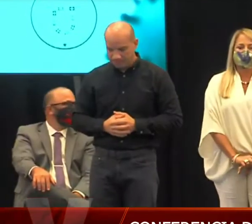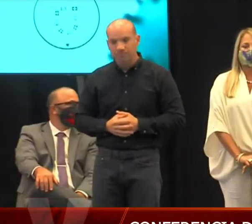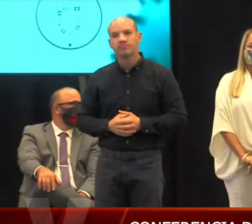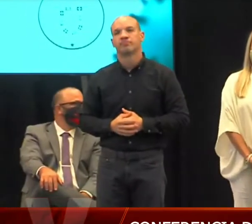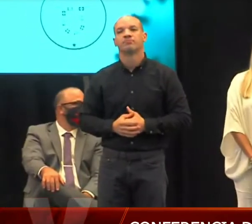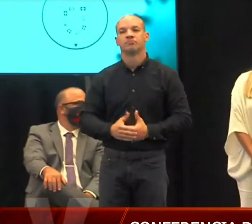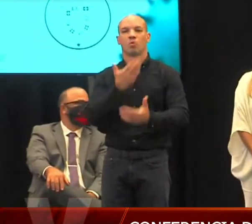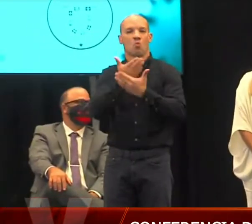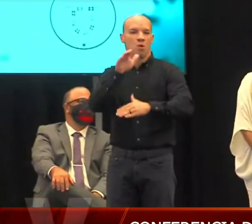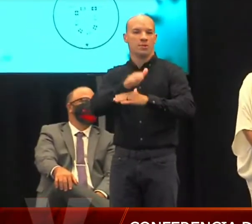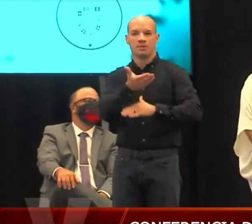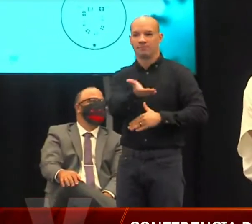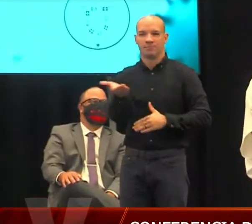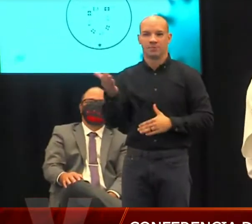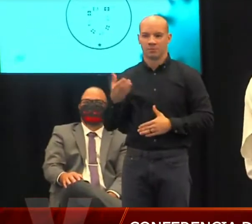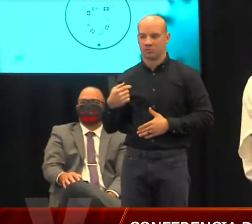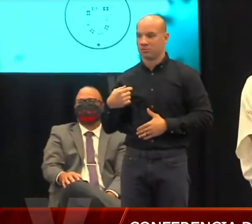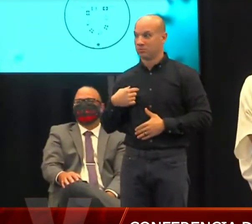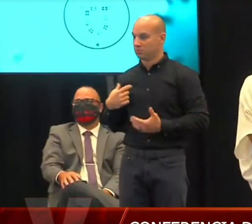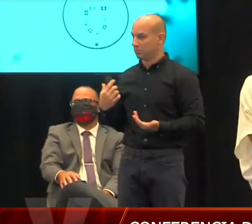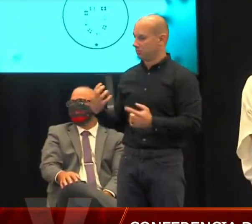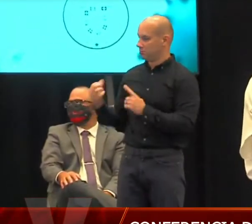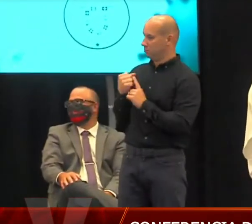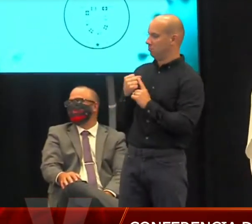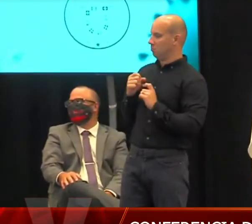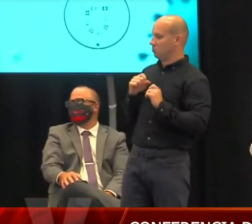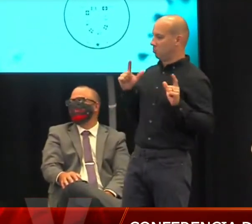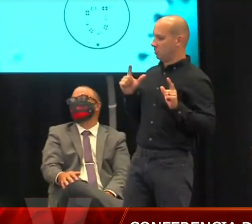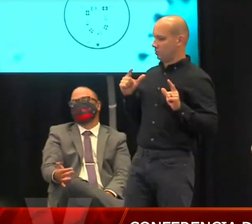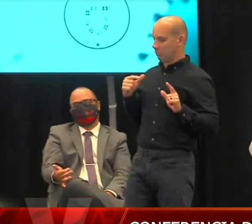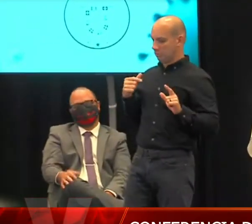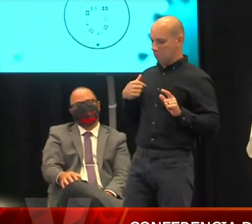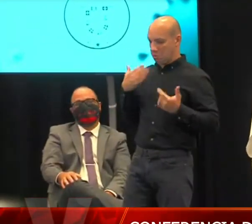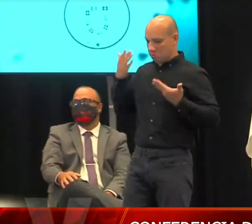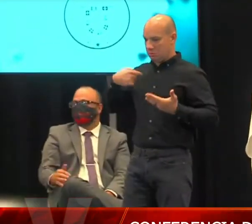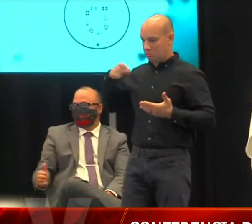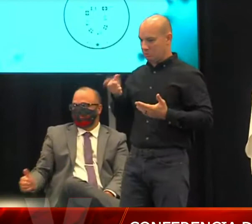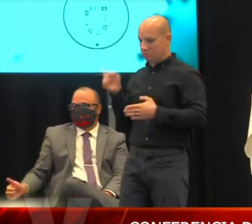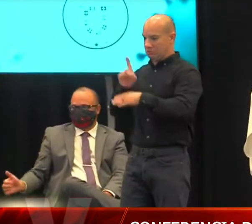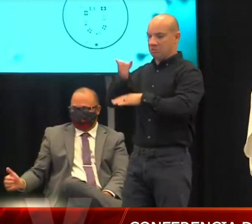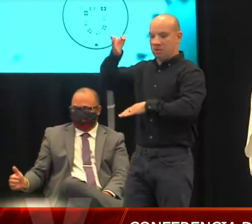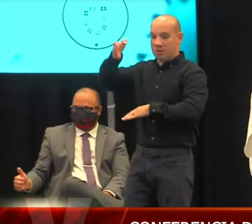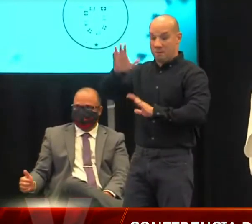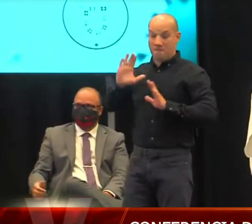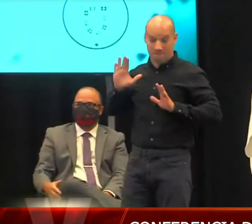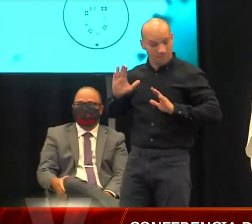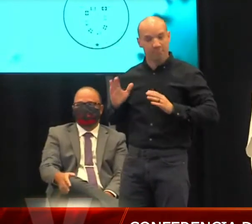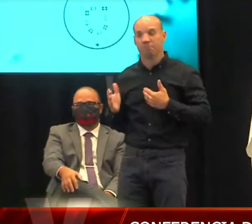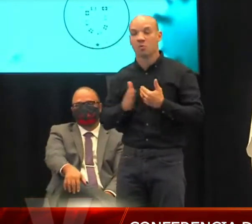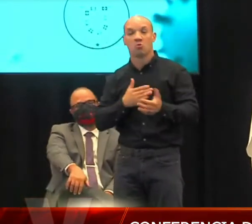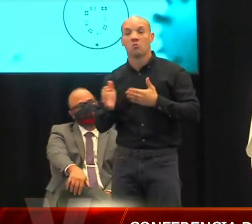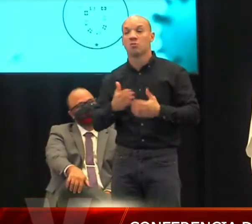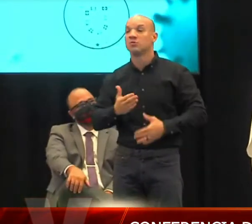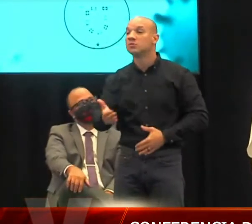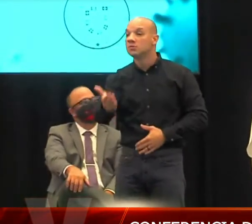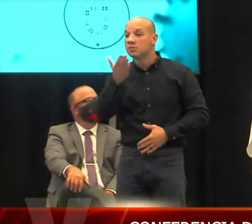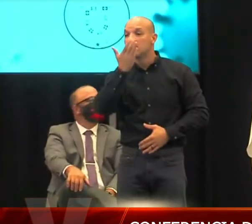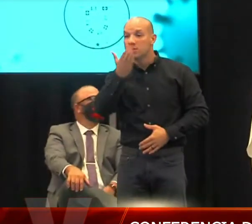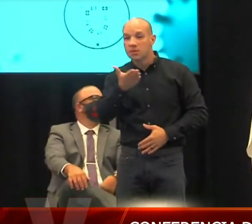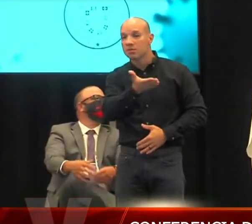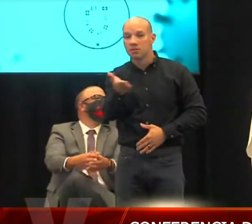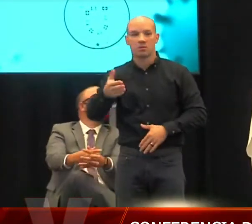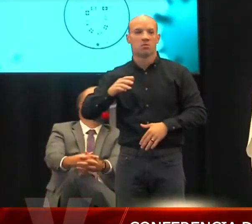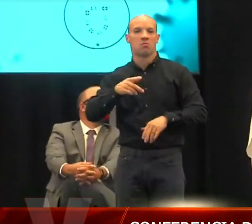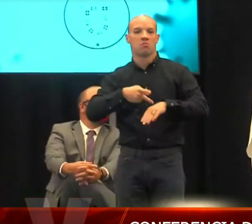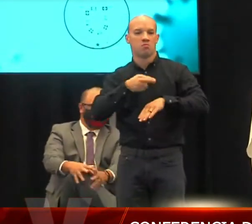Muy buenas tardes a todos. Me cogieron por sorpresa. Así que agradecido por el Puerto Rico Public Health Trust, que somos